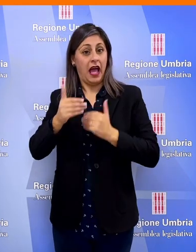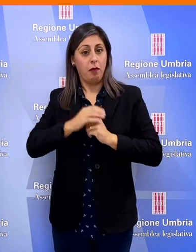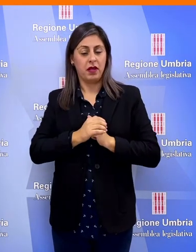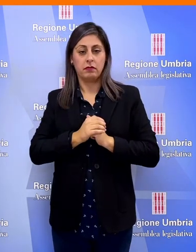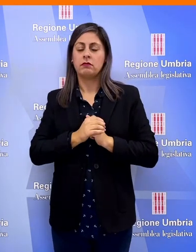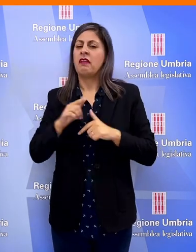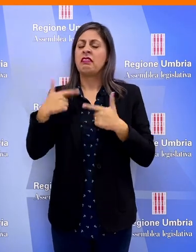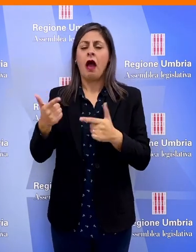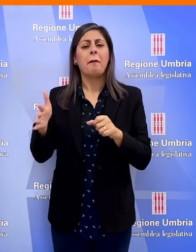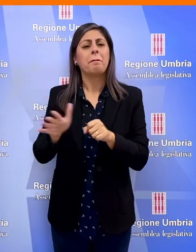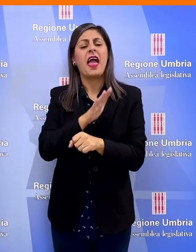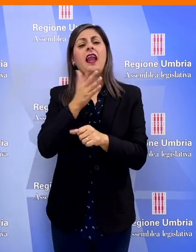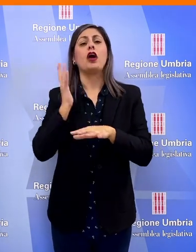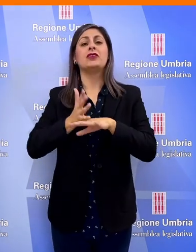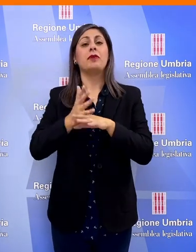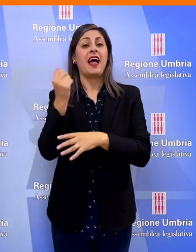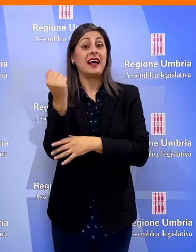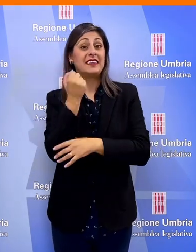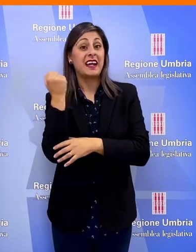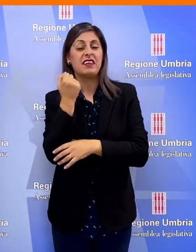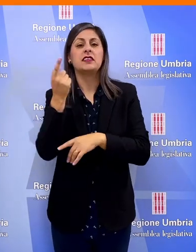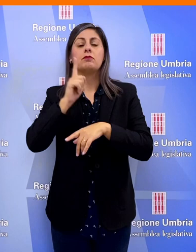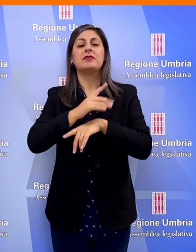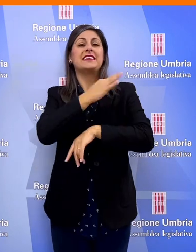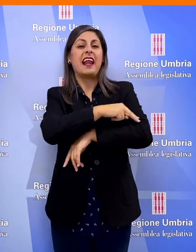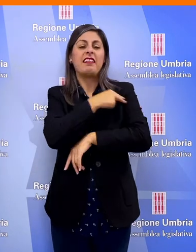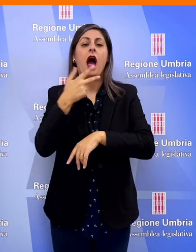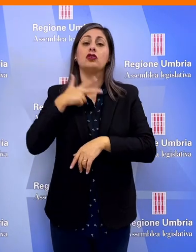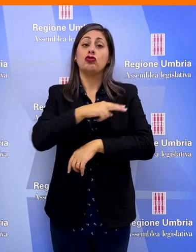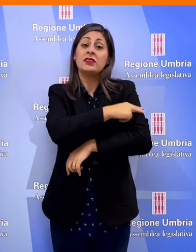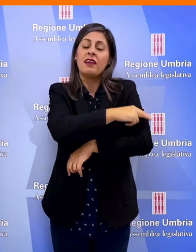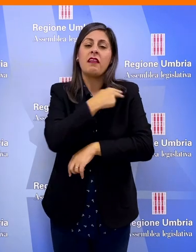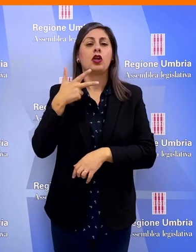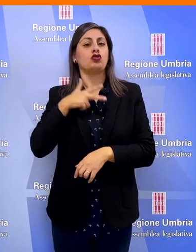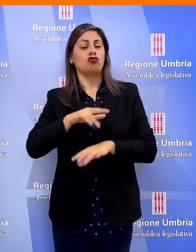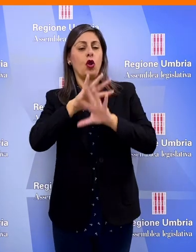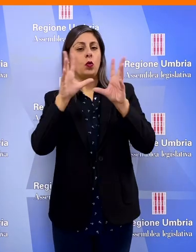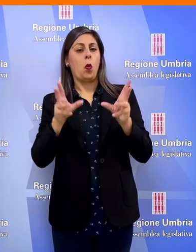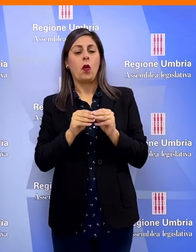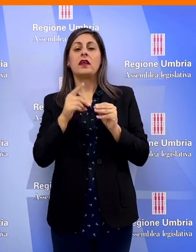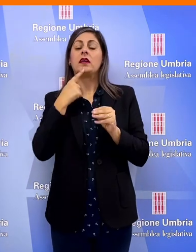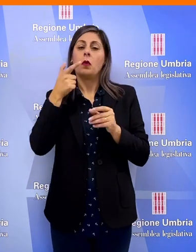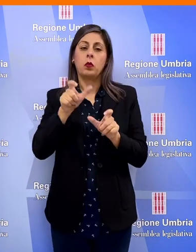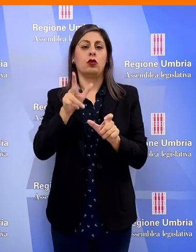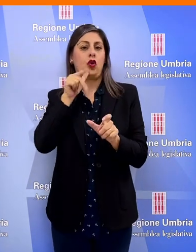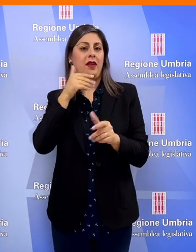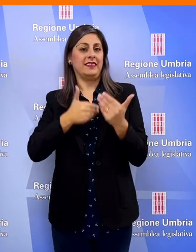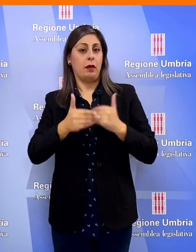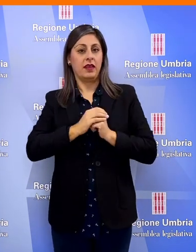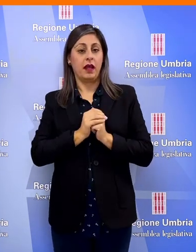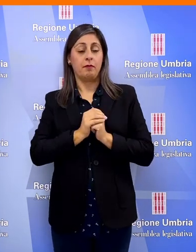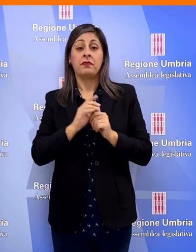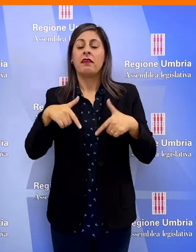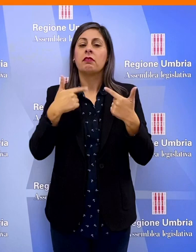donne disabili assicurando la piena accessibilità dei servizi e presidi sanitari, sociosanitari e sociali da parte delle donne con